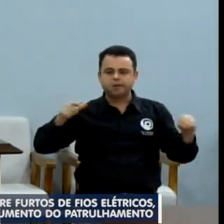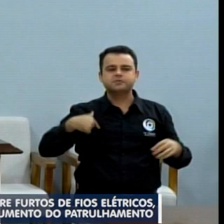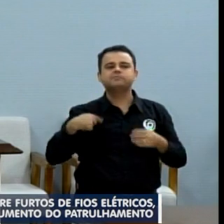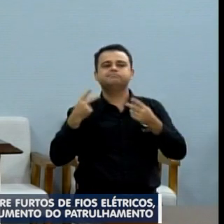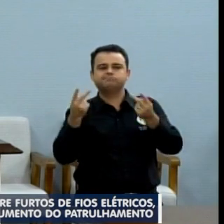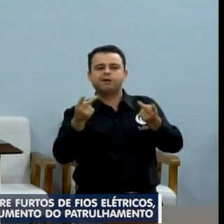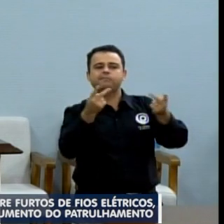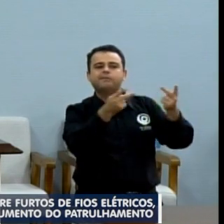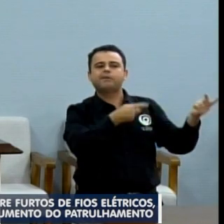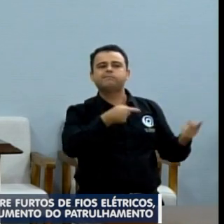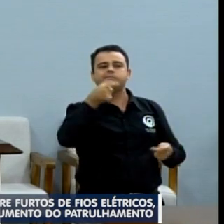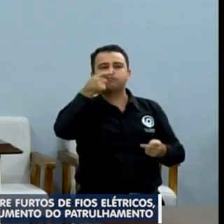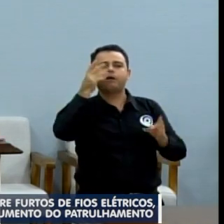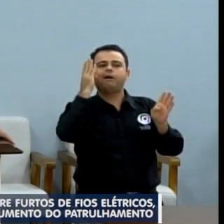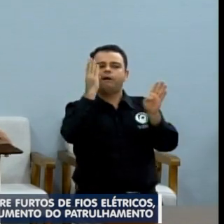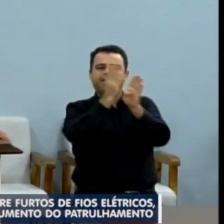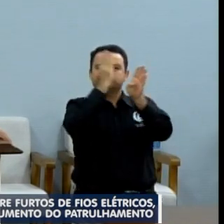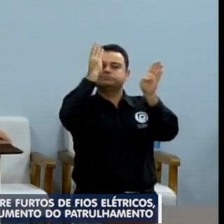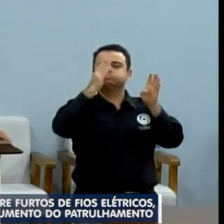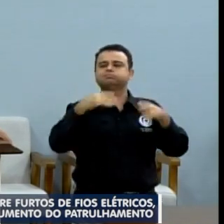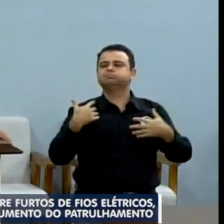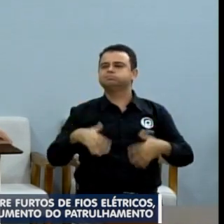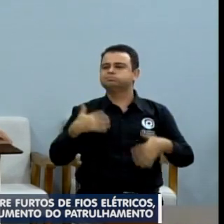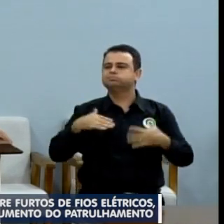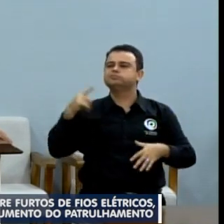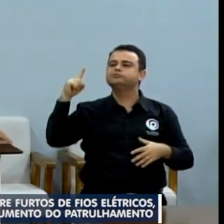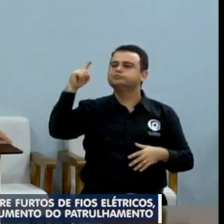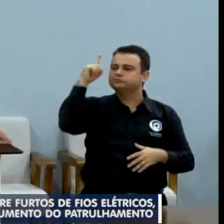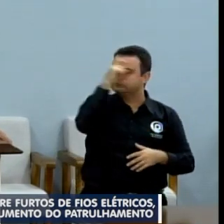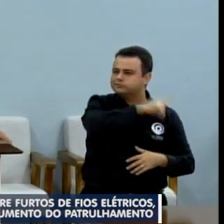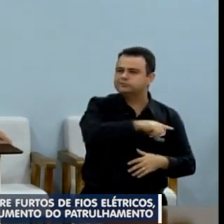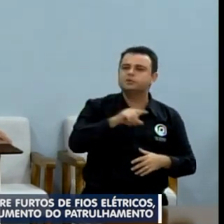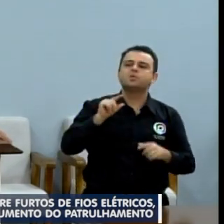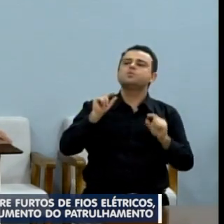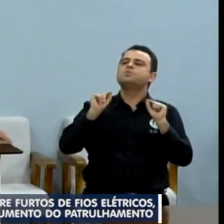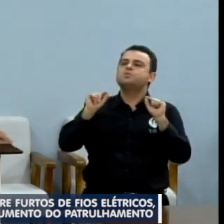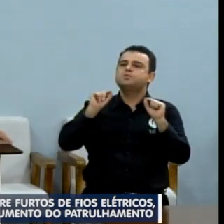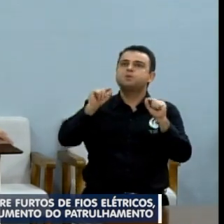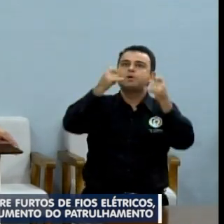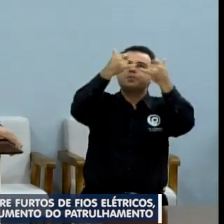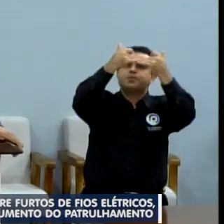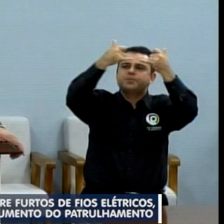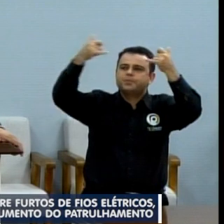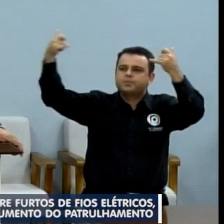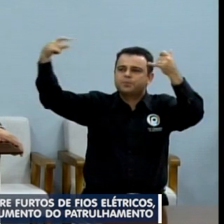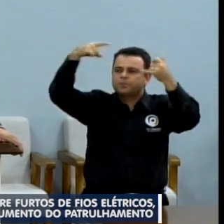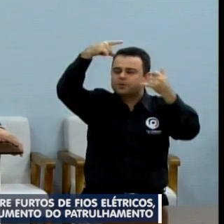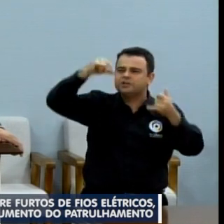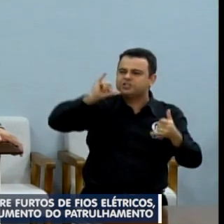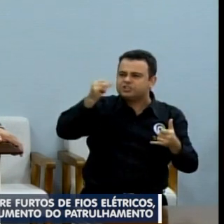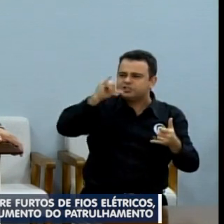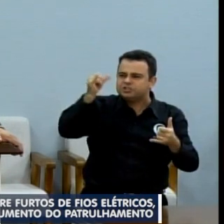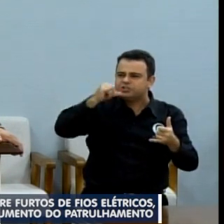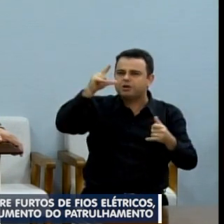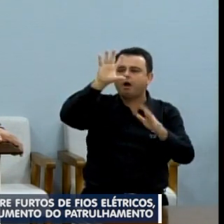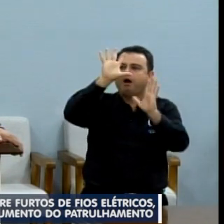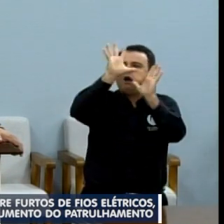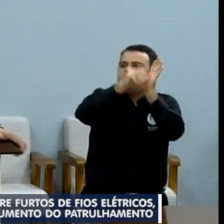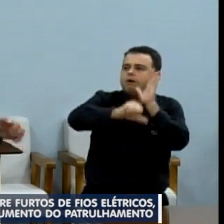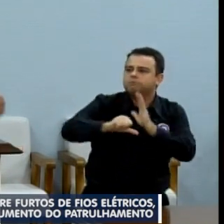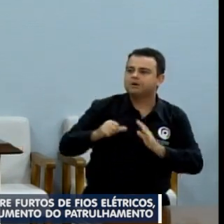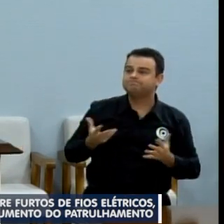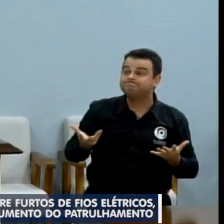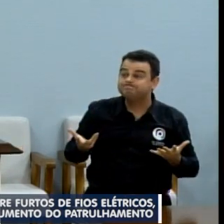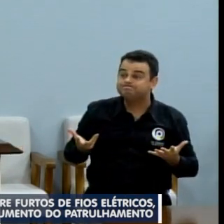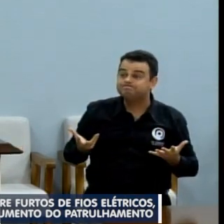vi, senhores, o quanto foi difícil ter uma fiação roubada e quanto você se sente impotente, porque